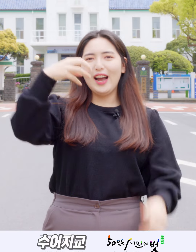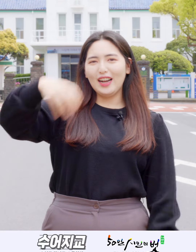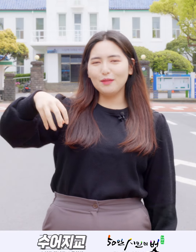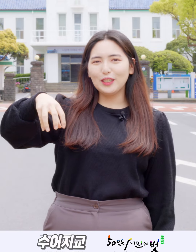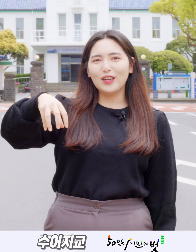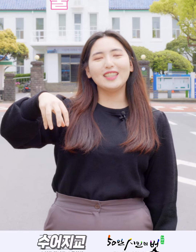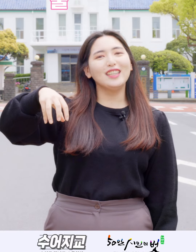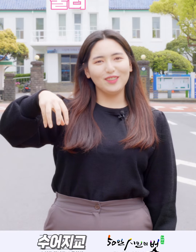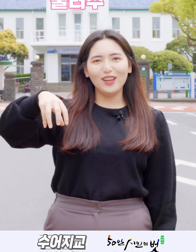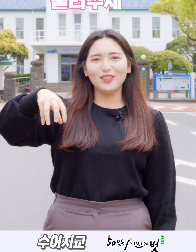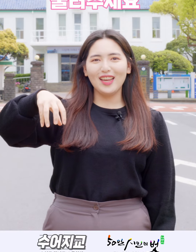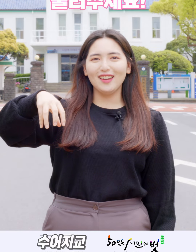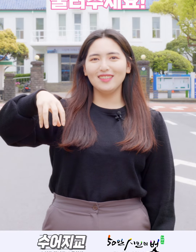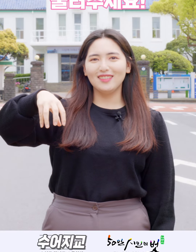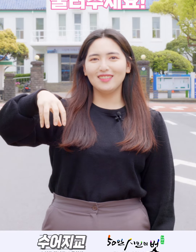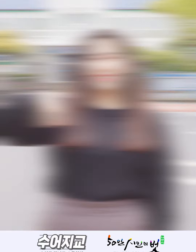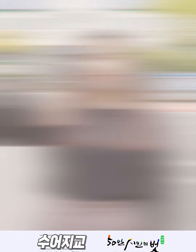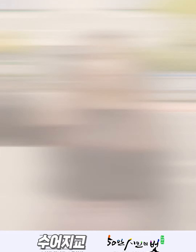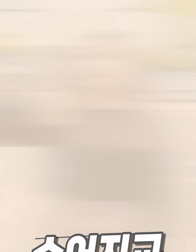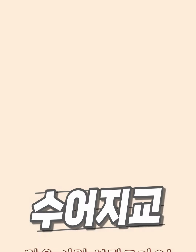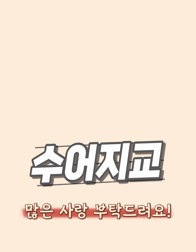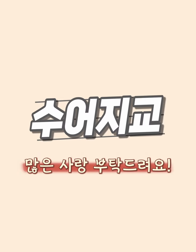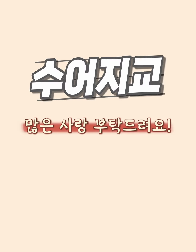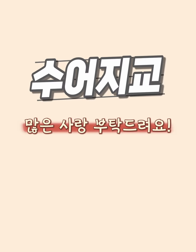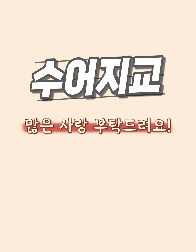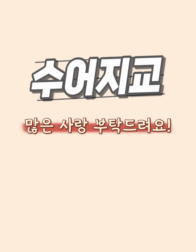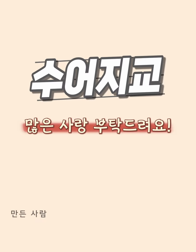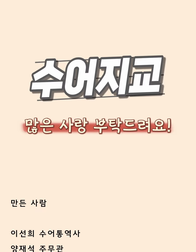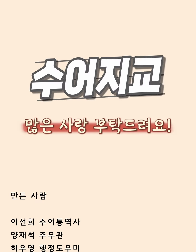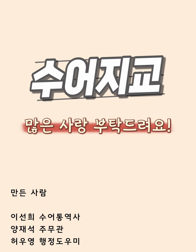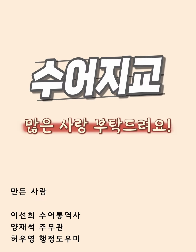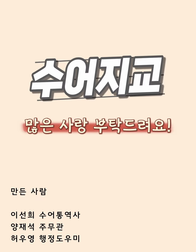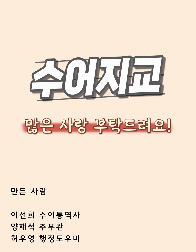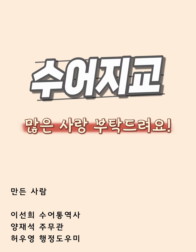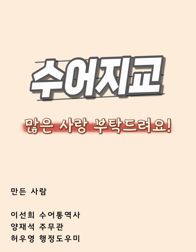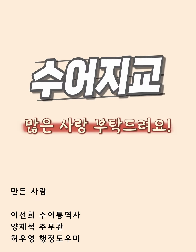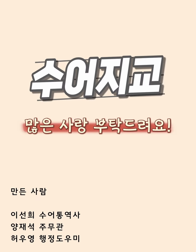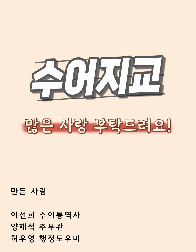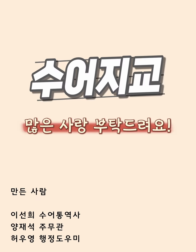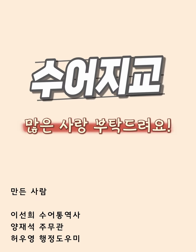알림 설정까지 눌러주세요 감사합니다 감사합니다 다음 영상에서 만나요.